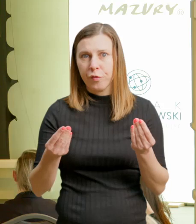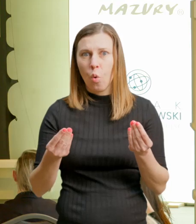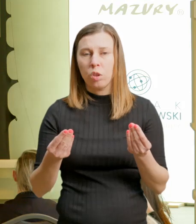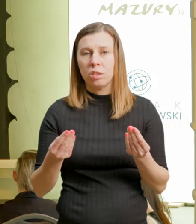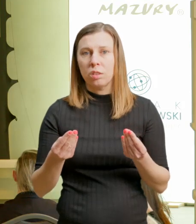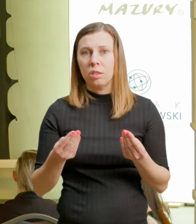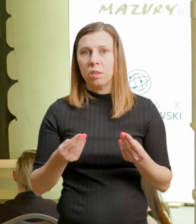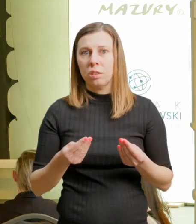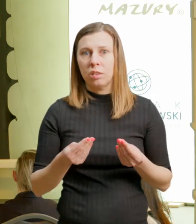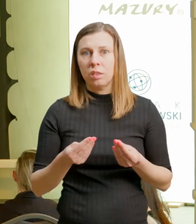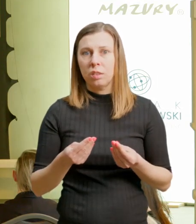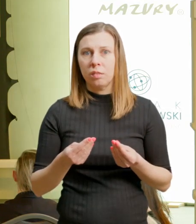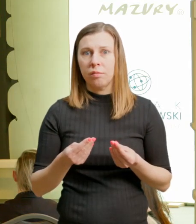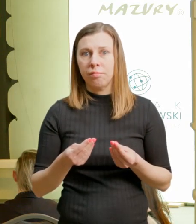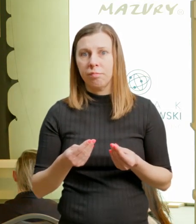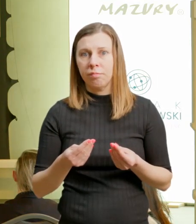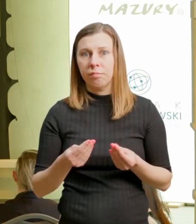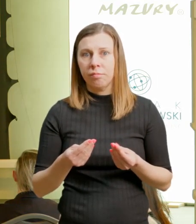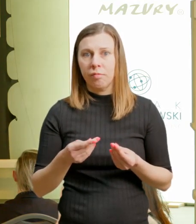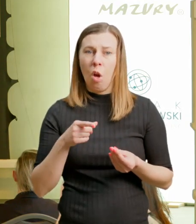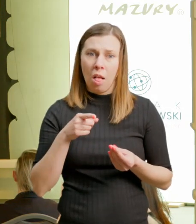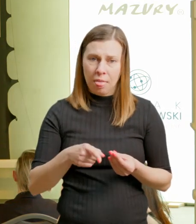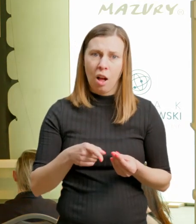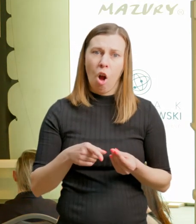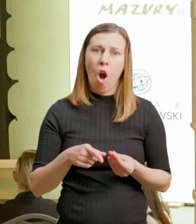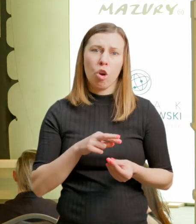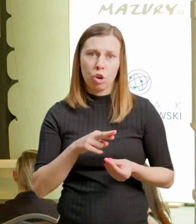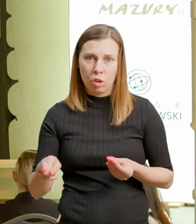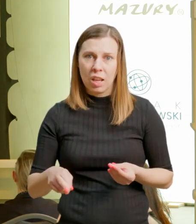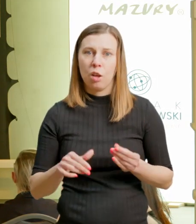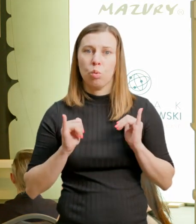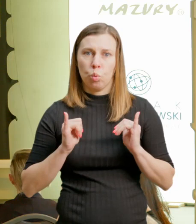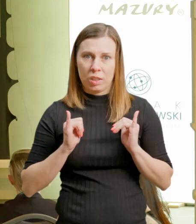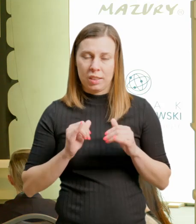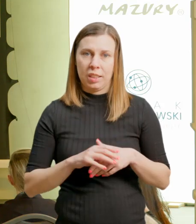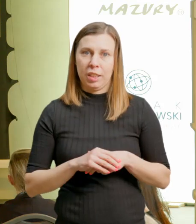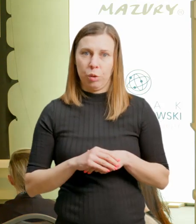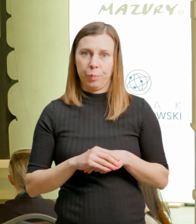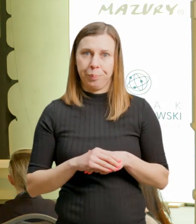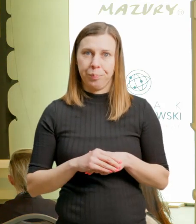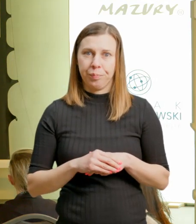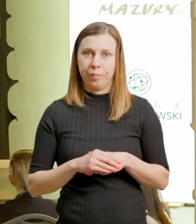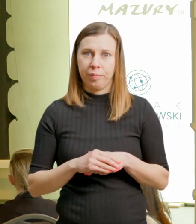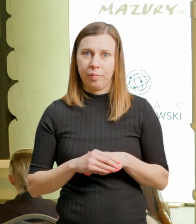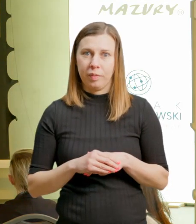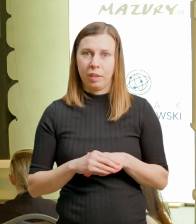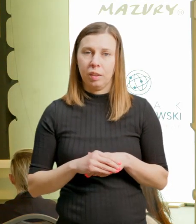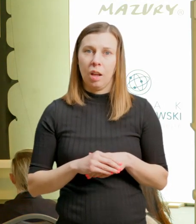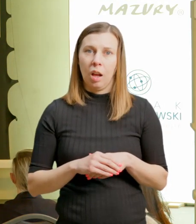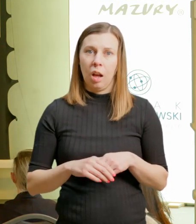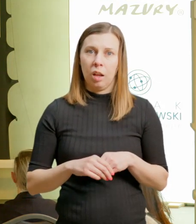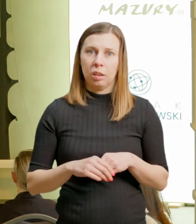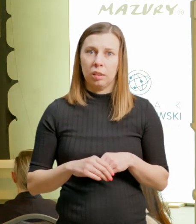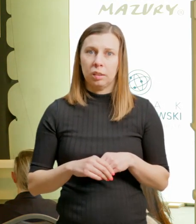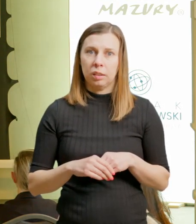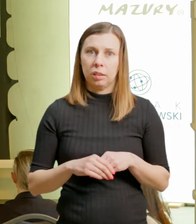gatunku turystyki. W związku z tym, że wyjeżdżamy i oczekujemy tych pobytów